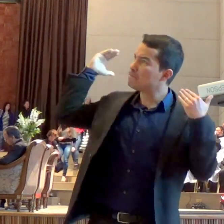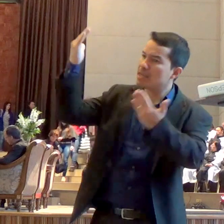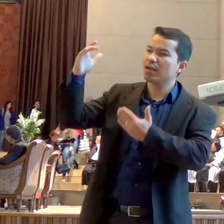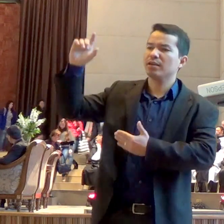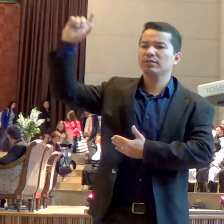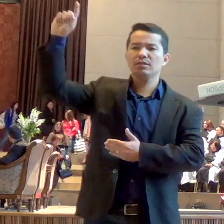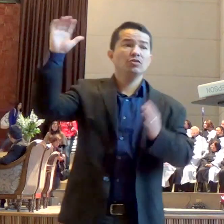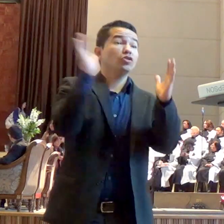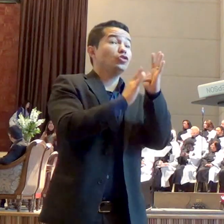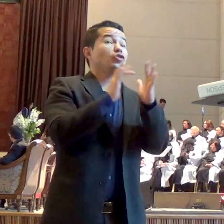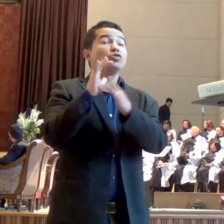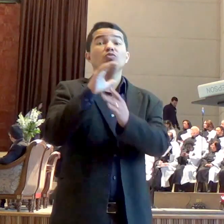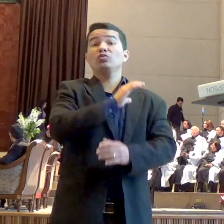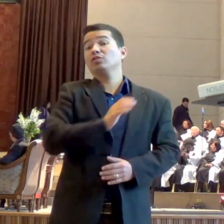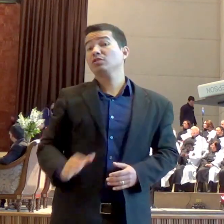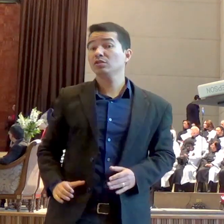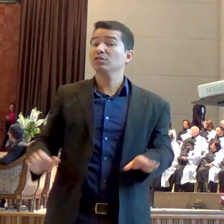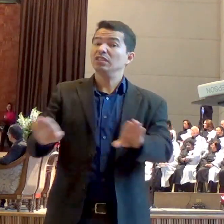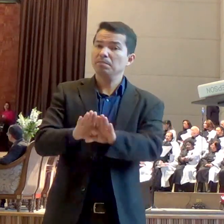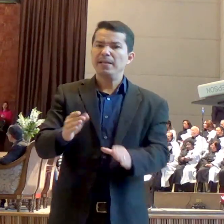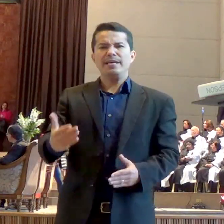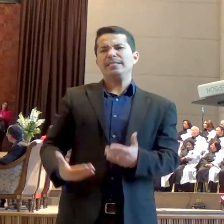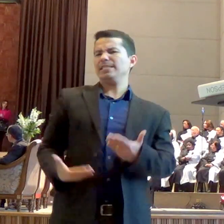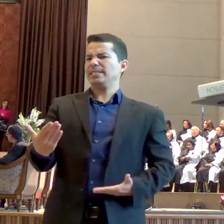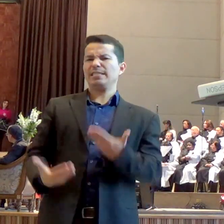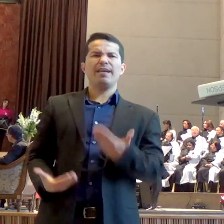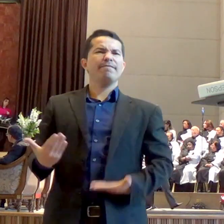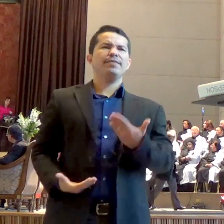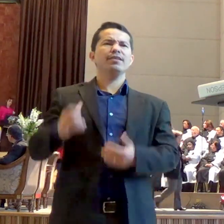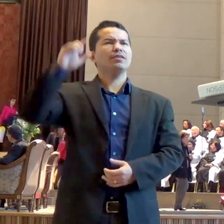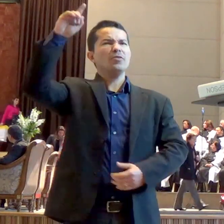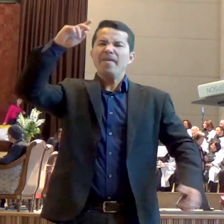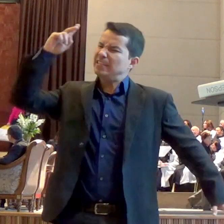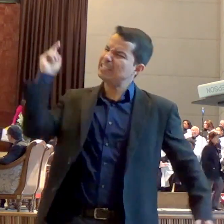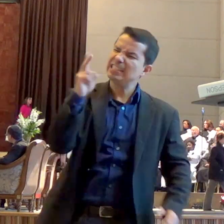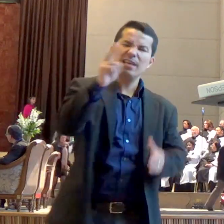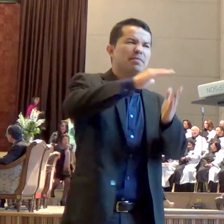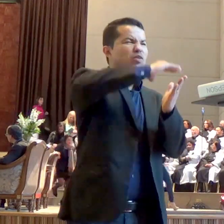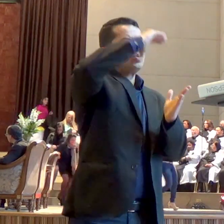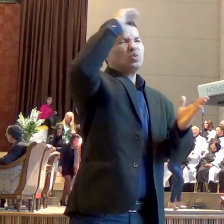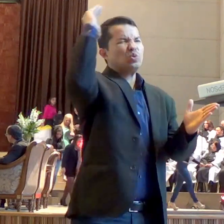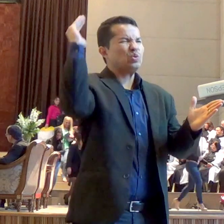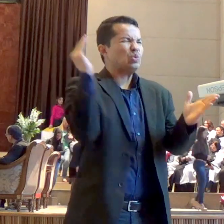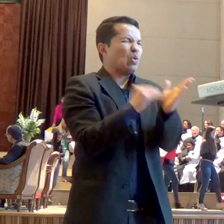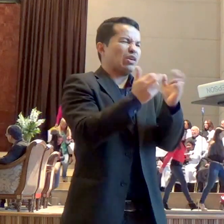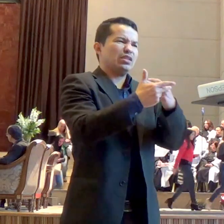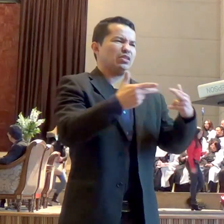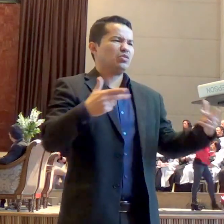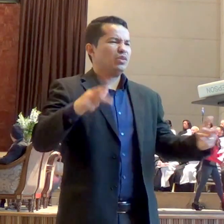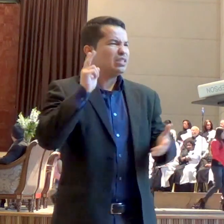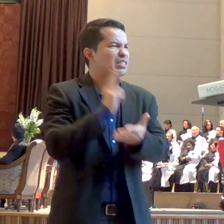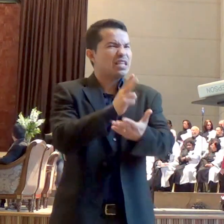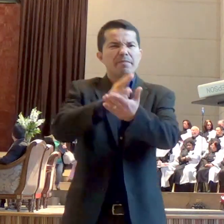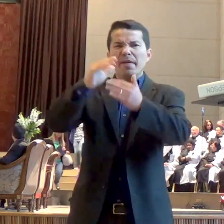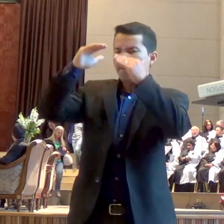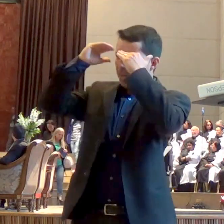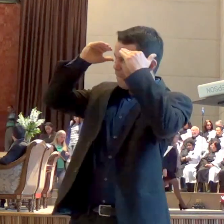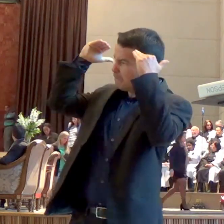servirem ao Senhor em todas as coisas, cumprindo todo o propósito de Deus.